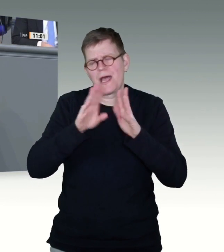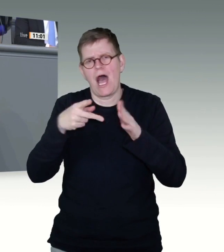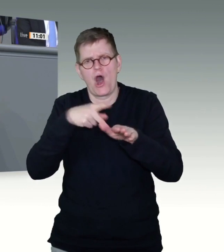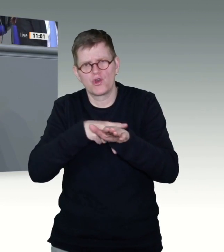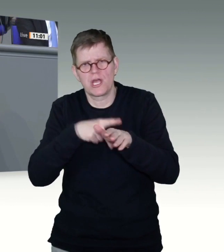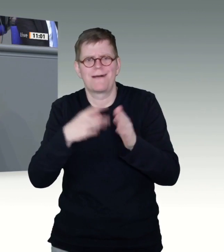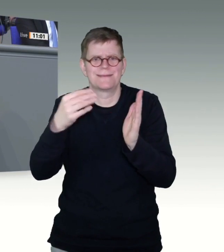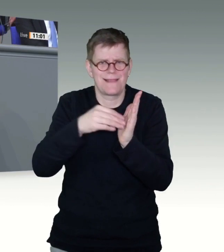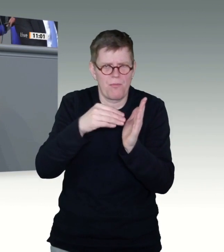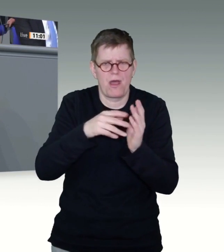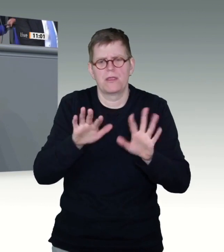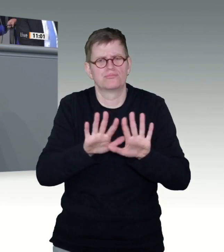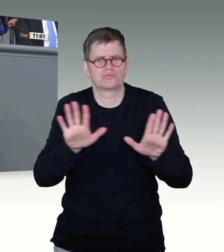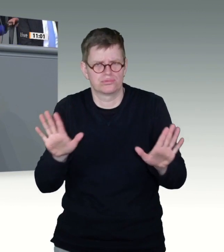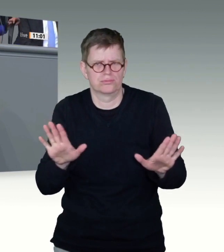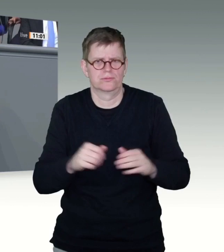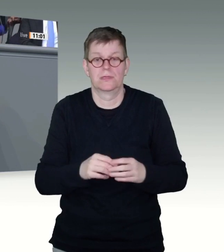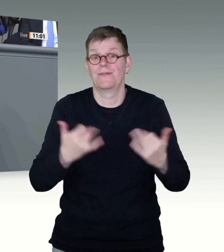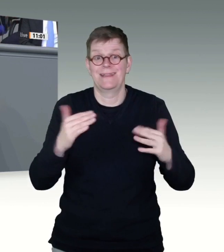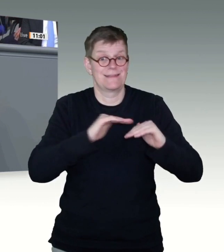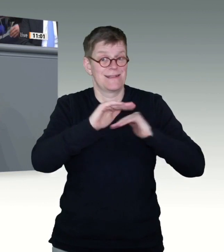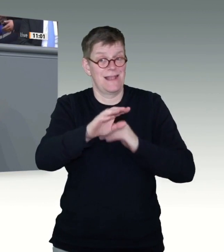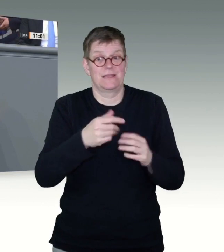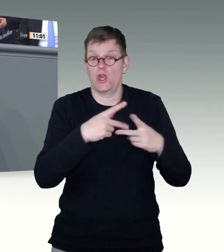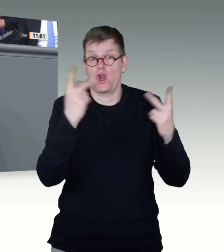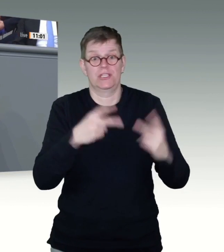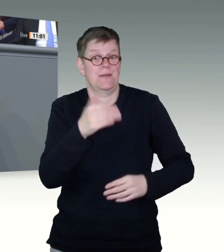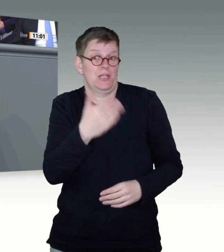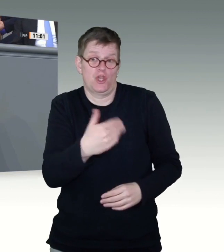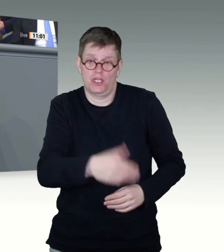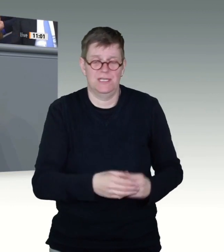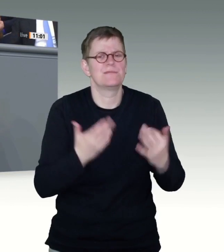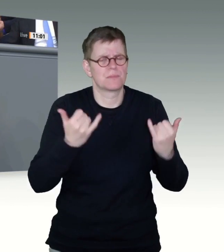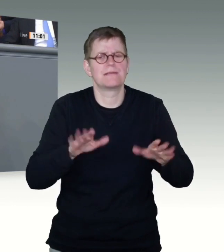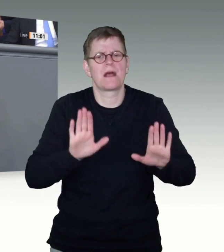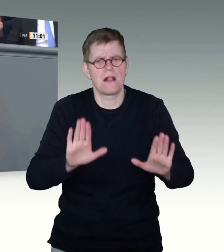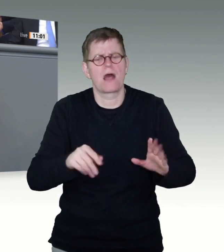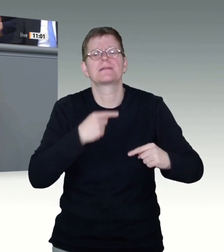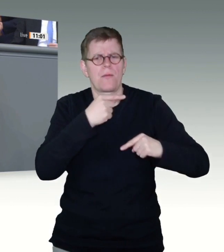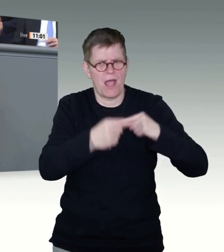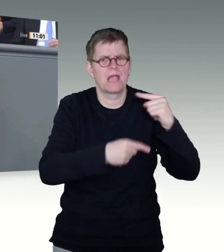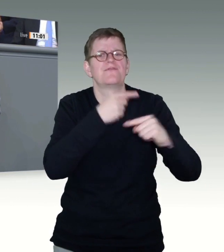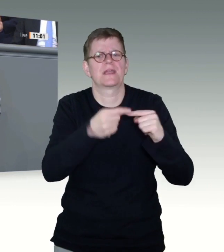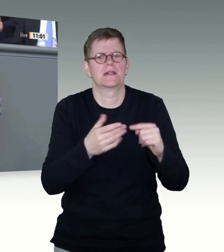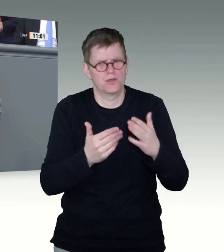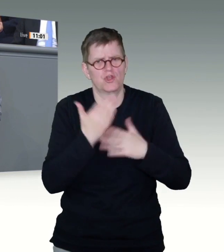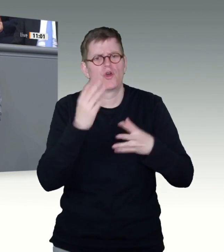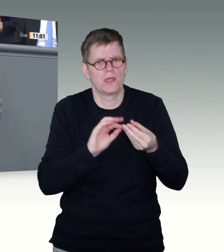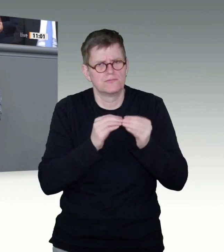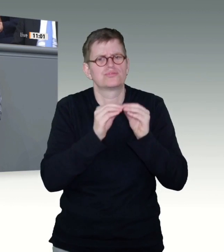Konzepte haben, von denen lernt, die bereits welche erarbeitet haben, best practice im Föderalismus. Frau Kollegin, darf